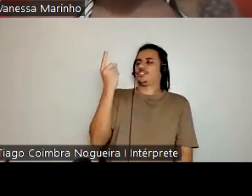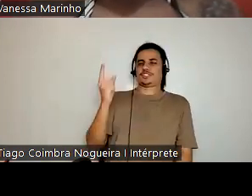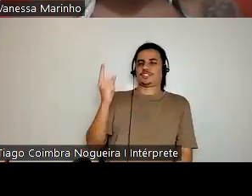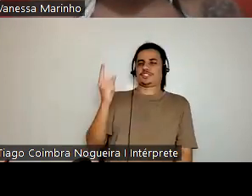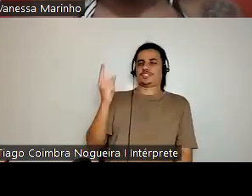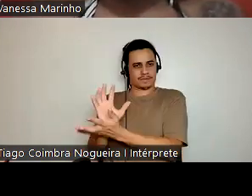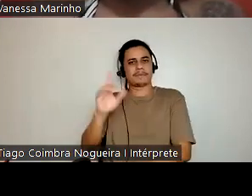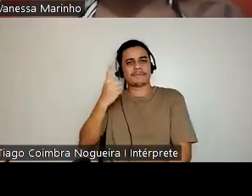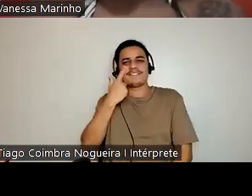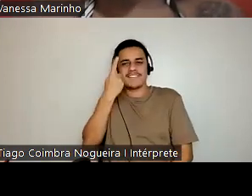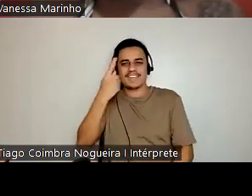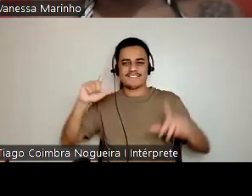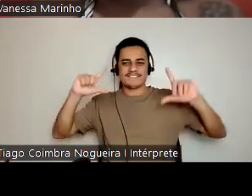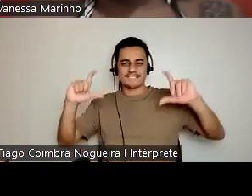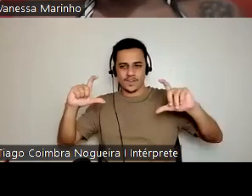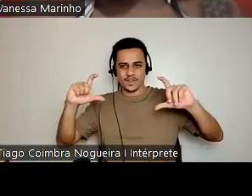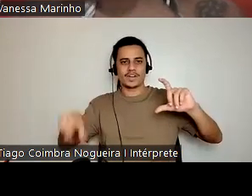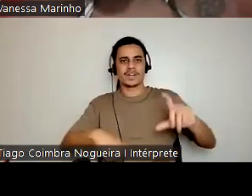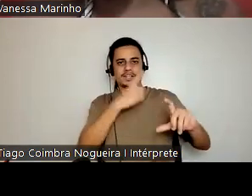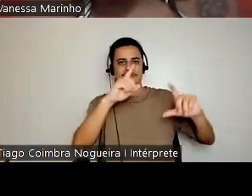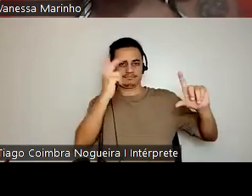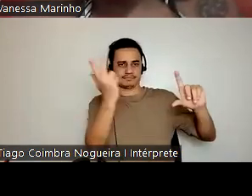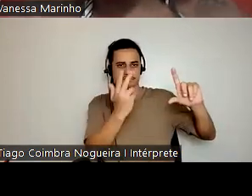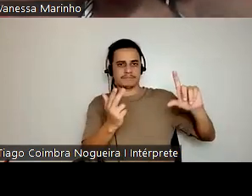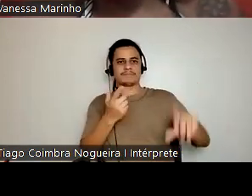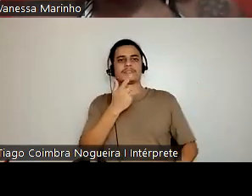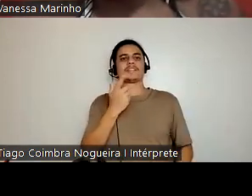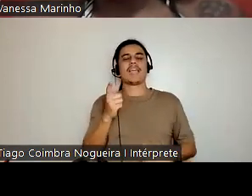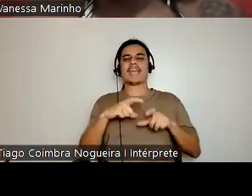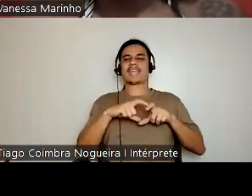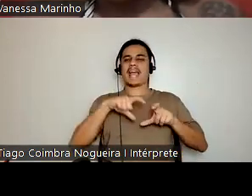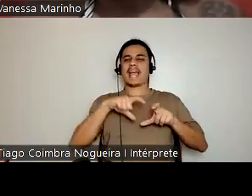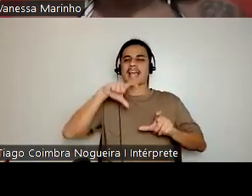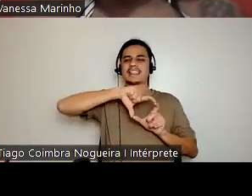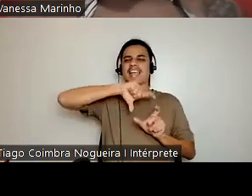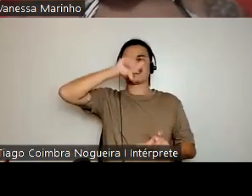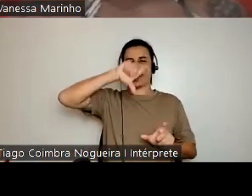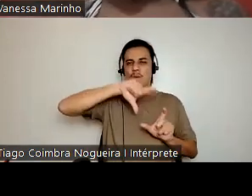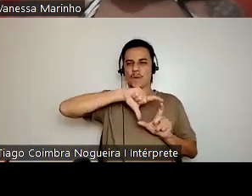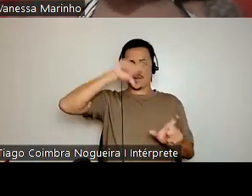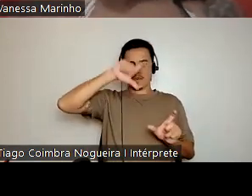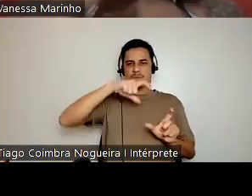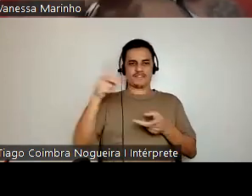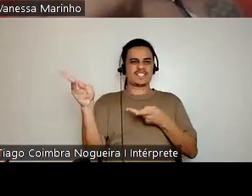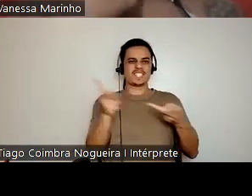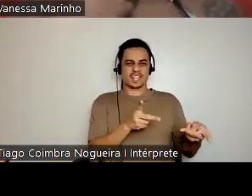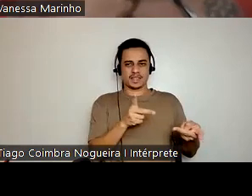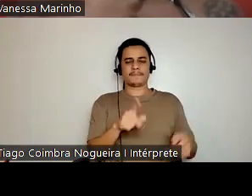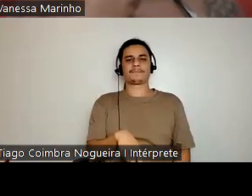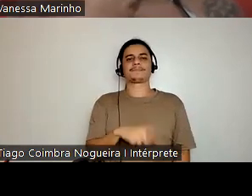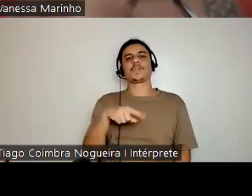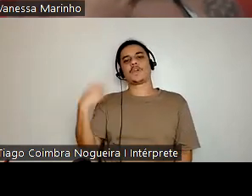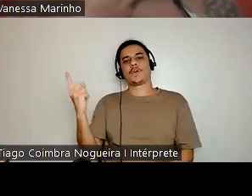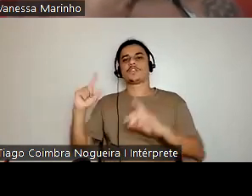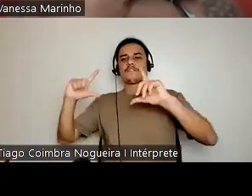vocês veem aqui do lado esquerdo um card de visite, que é como se fosse um cartão postal que hoje em dia não existe mais, e do lado direito uma fotografia